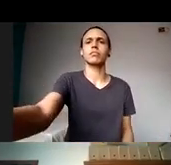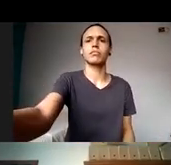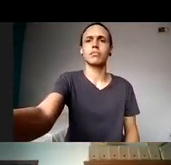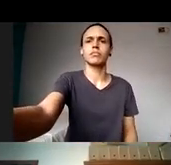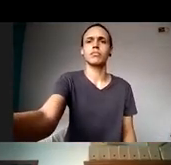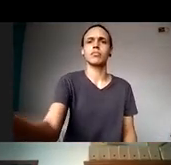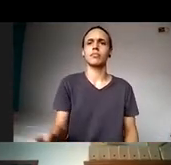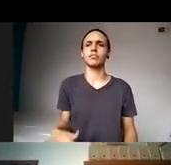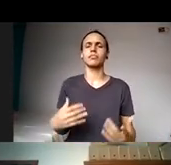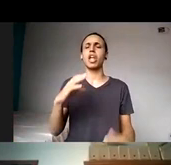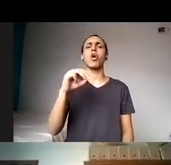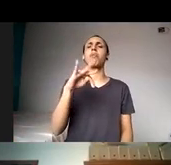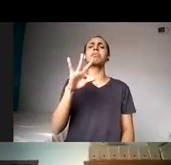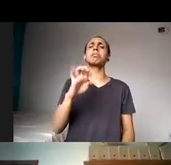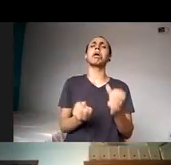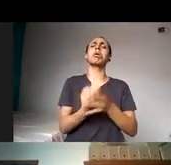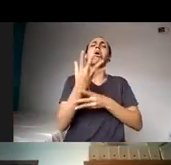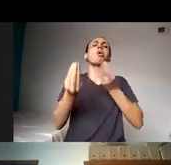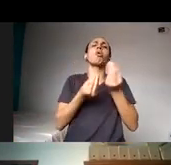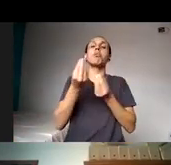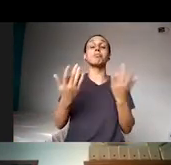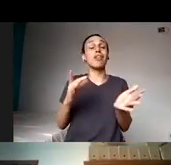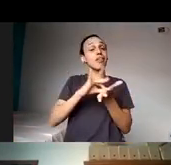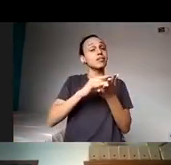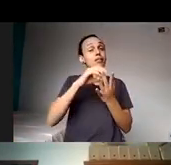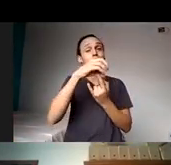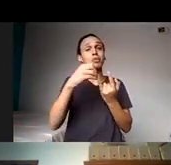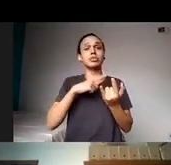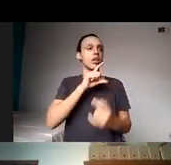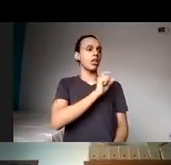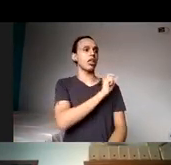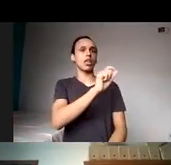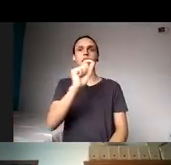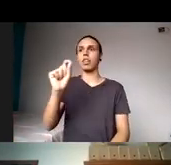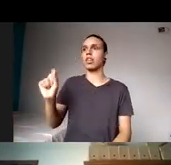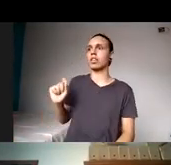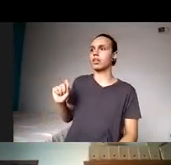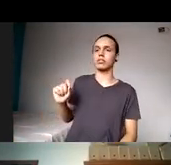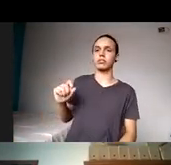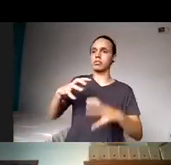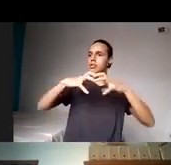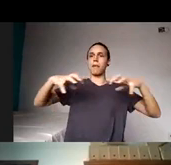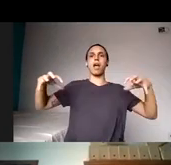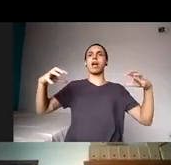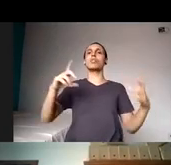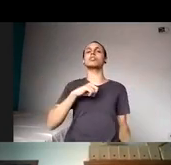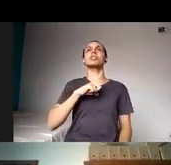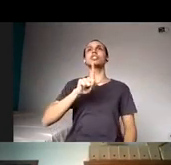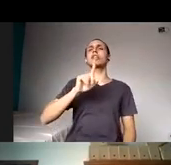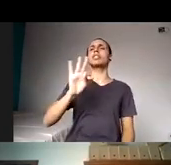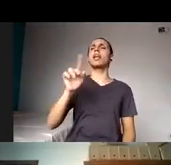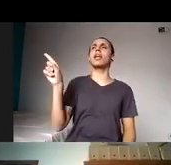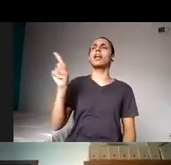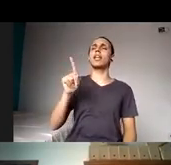tinha várias ações espalhadas na Fiocruz, vários GTs, por exemplo, lá na CDA, a gente tinha um que estava estudando